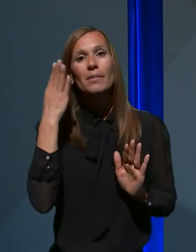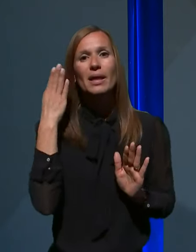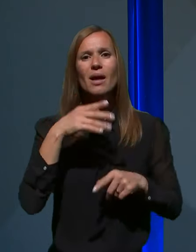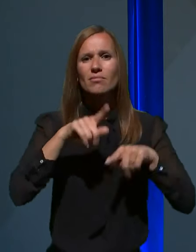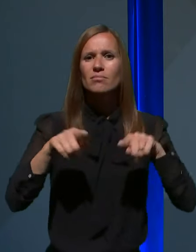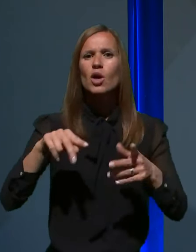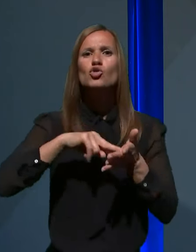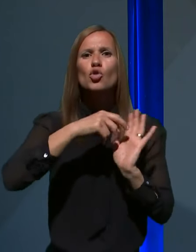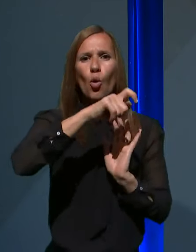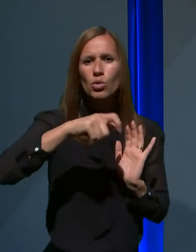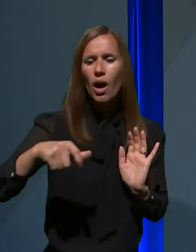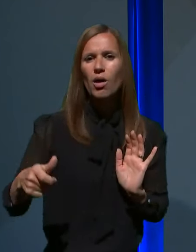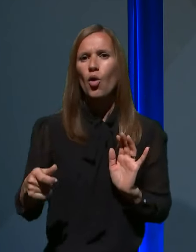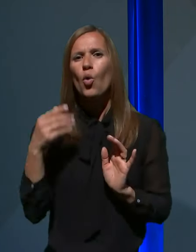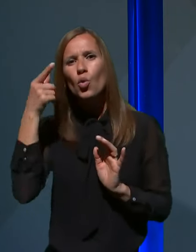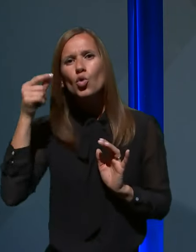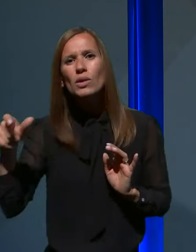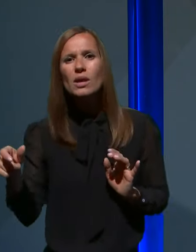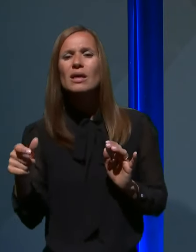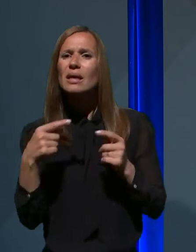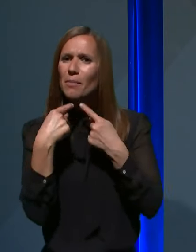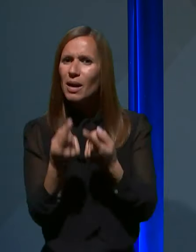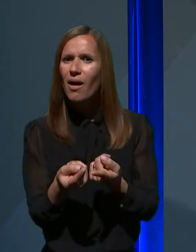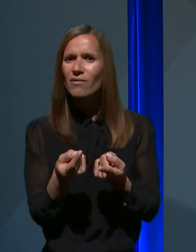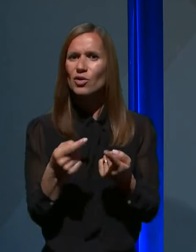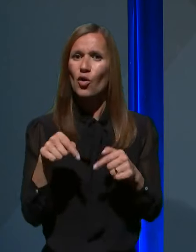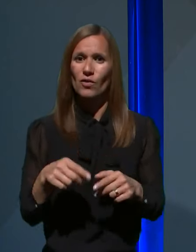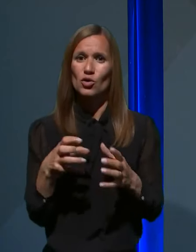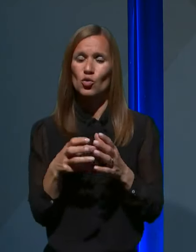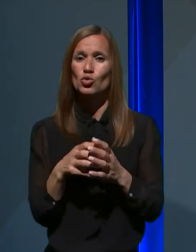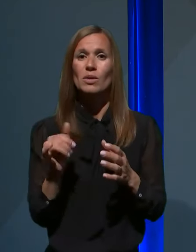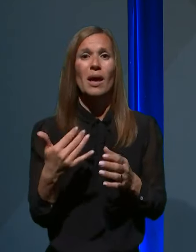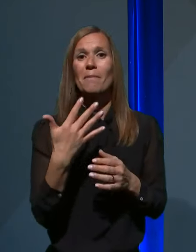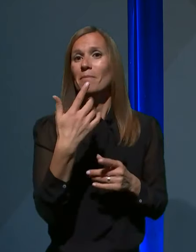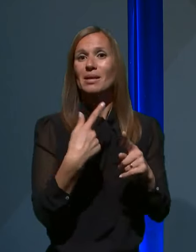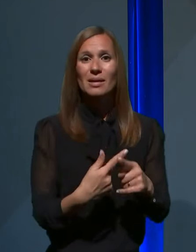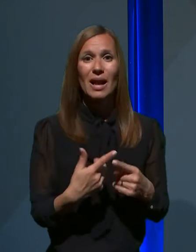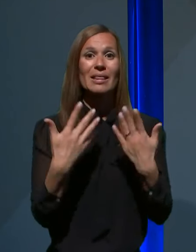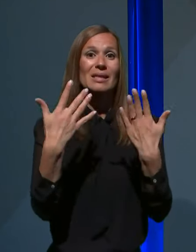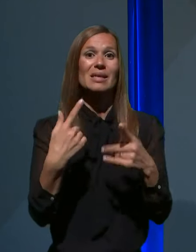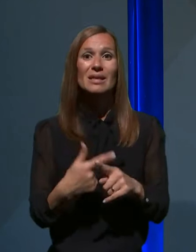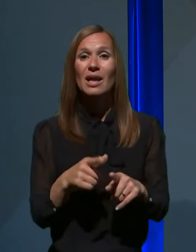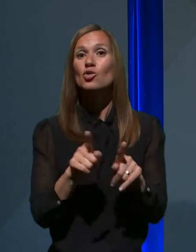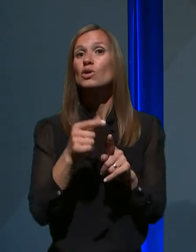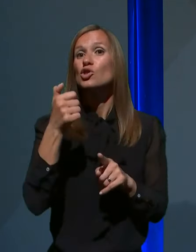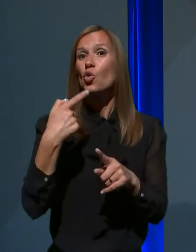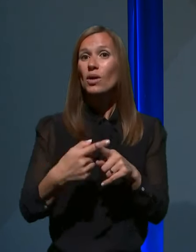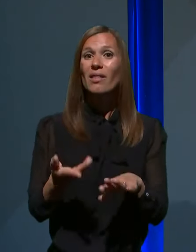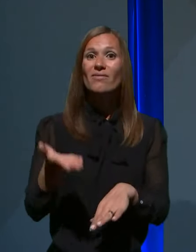ljudi, ki razlagajo, da je v naši družbi petkrat, desetkrat, celostokrat več okuženih,